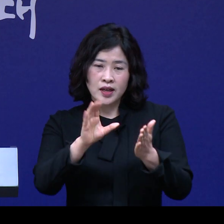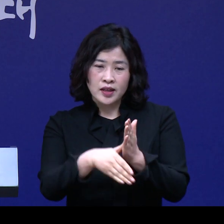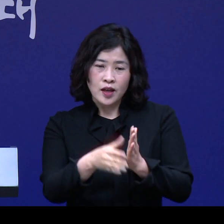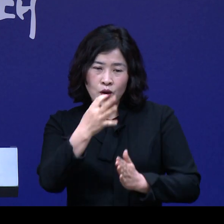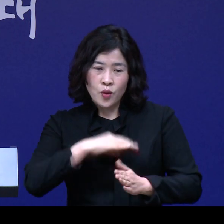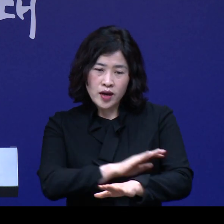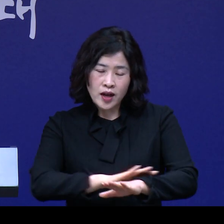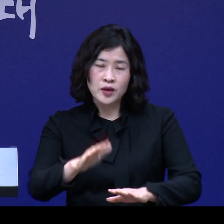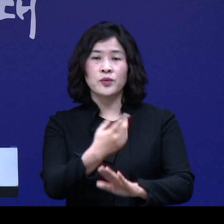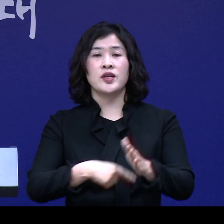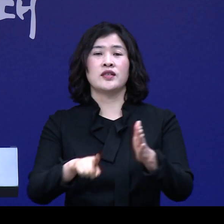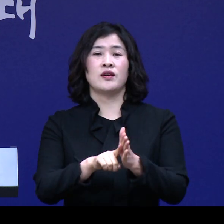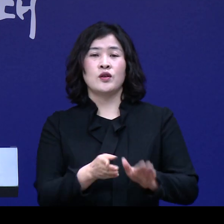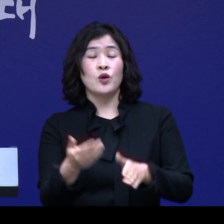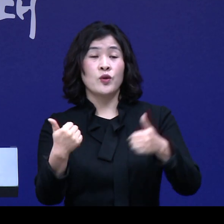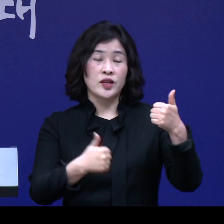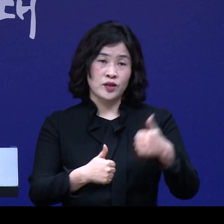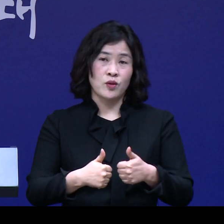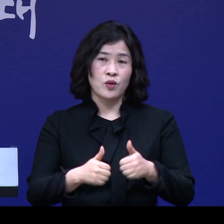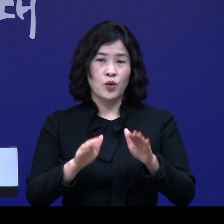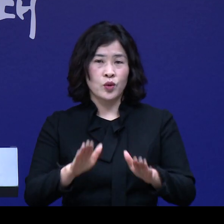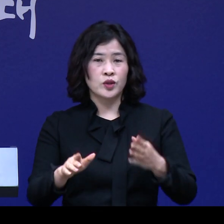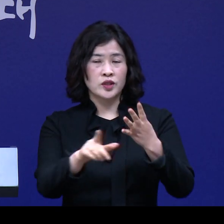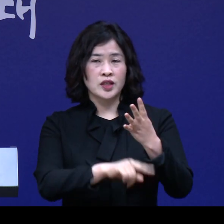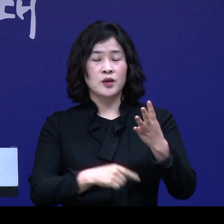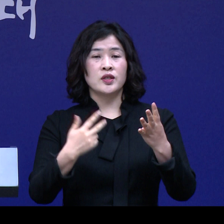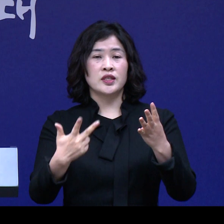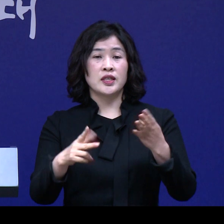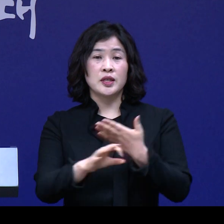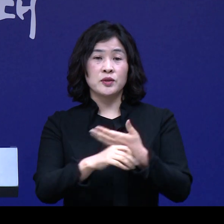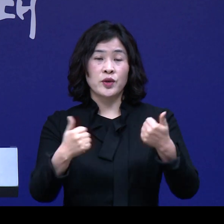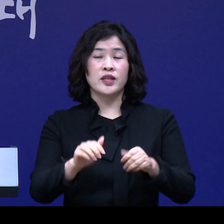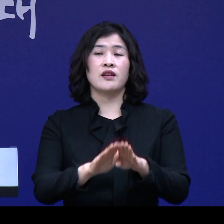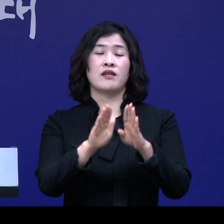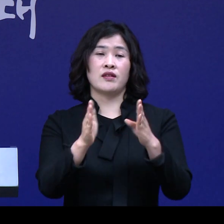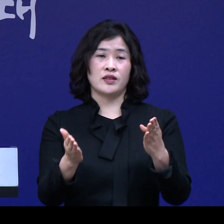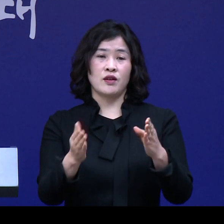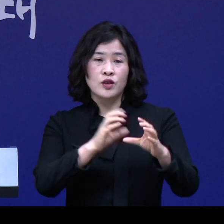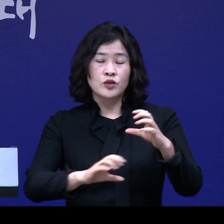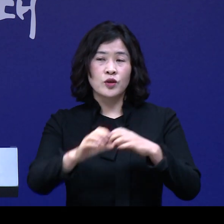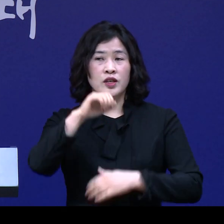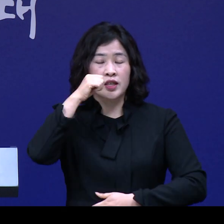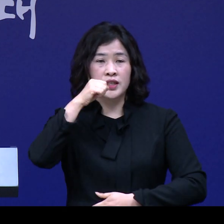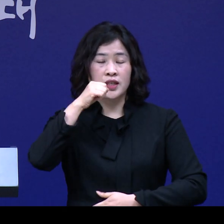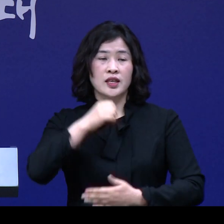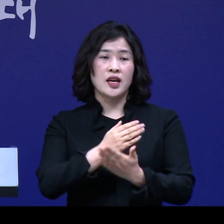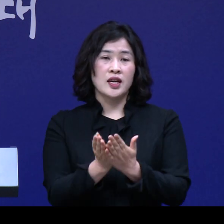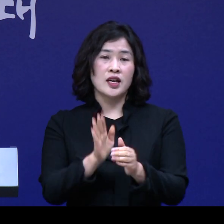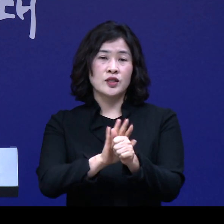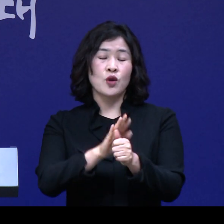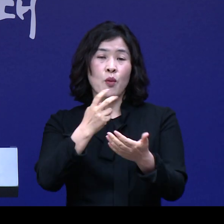수 있도록 도의회에서도 오는 4월 7일 임시회를 열어서 추경예산안과